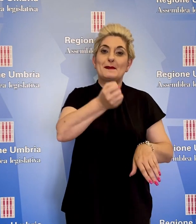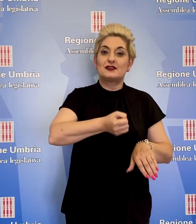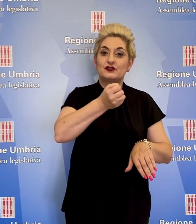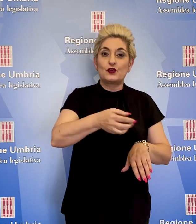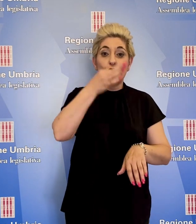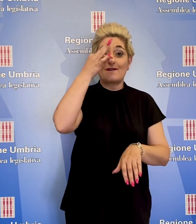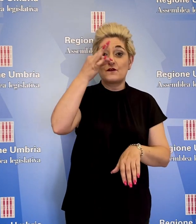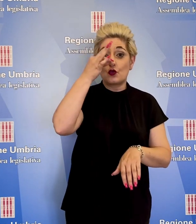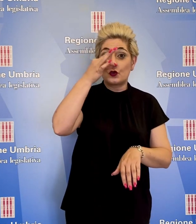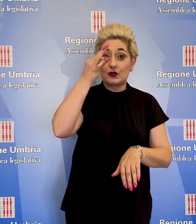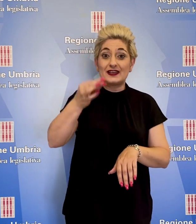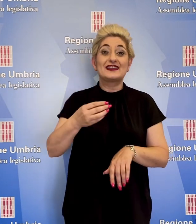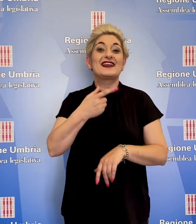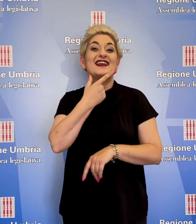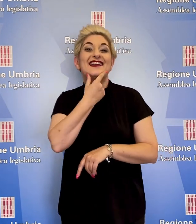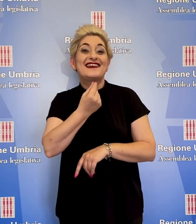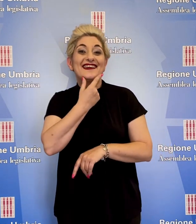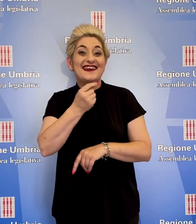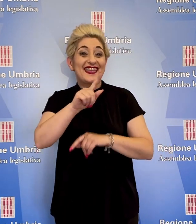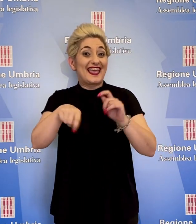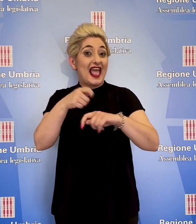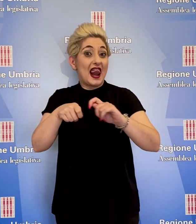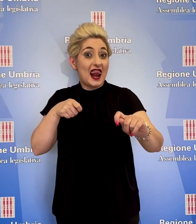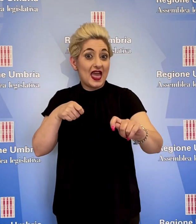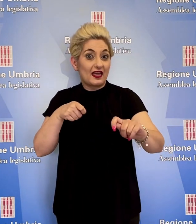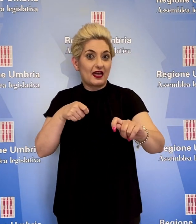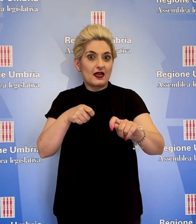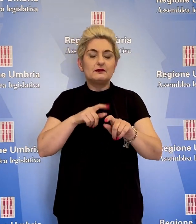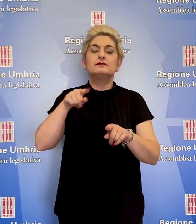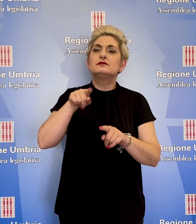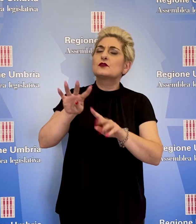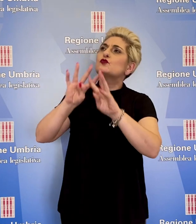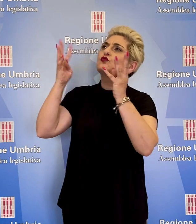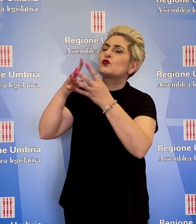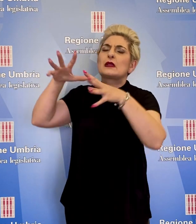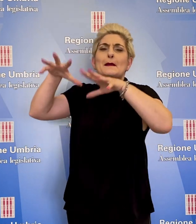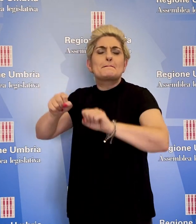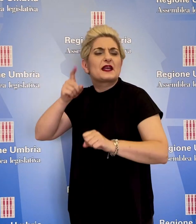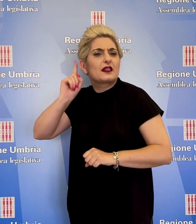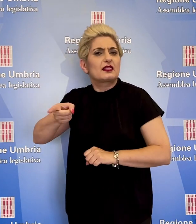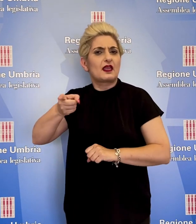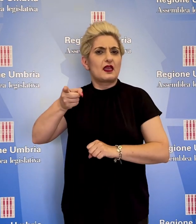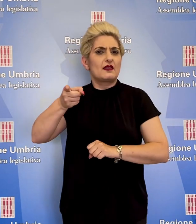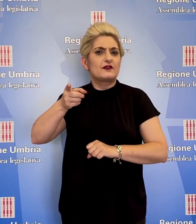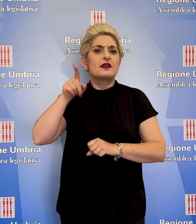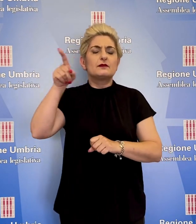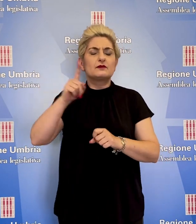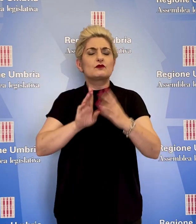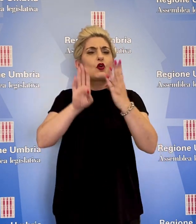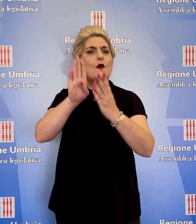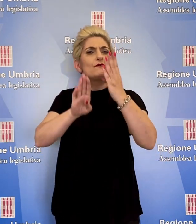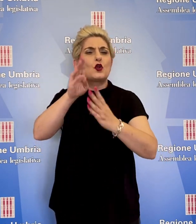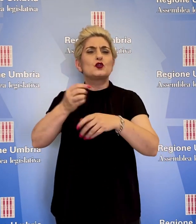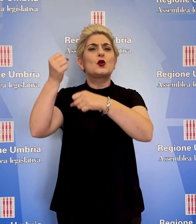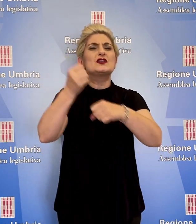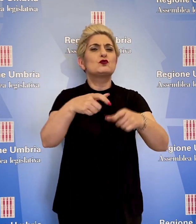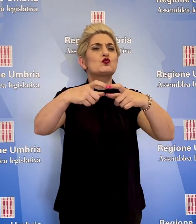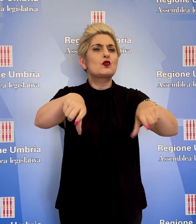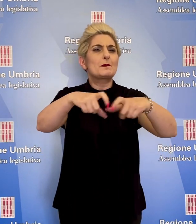Pastorelli, Paola Fioroni e Daniele Nicchi della Lega che impegna la Giunta ad avviare un confronto con gli istituti di credito presenti nel